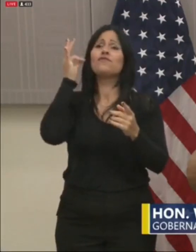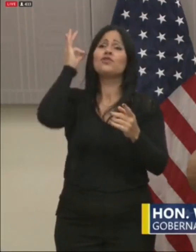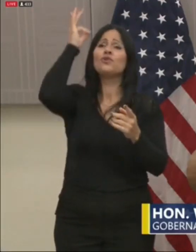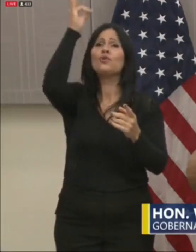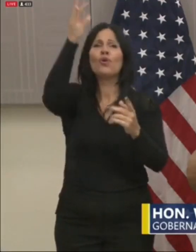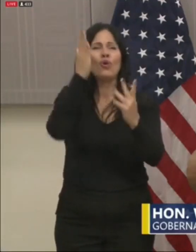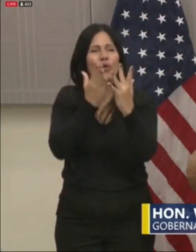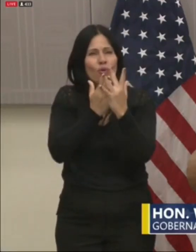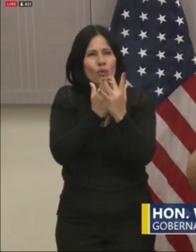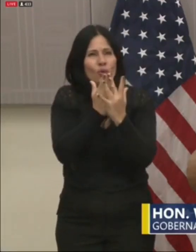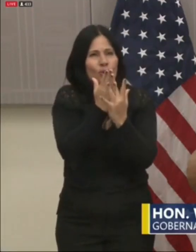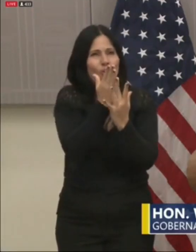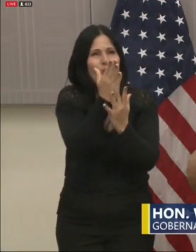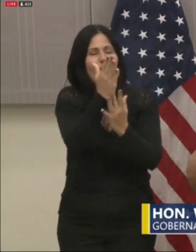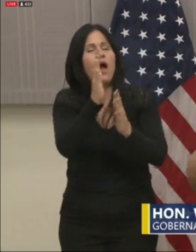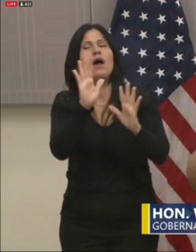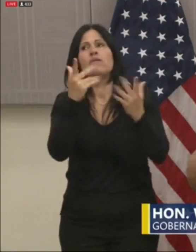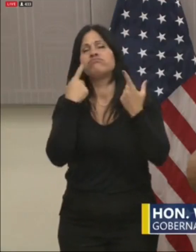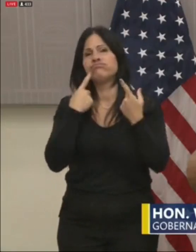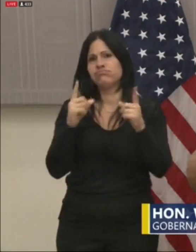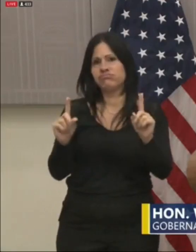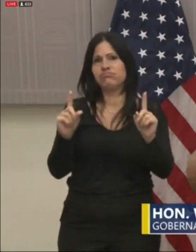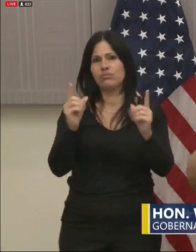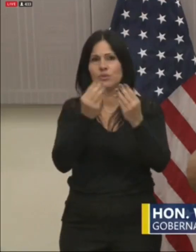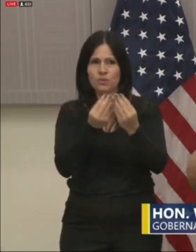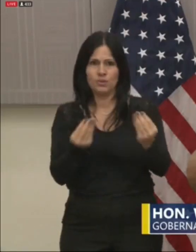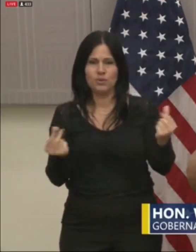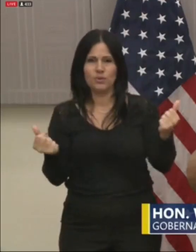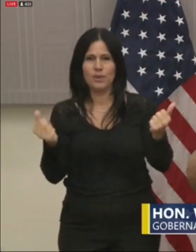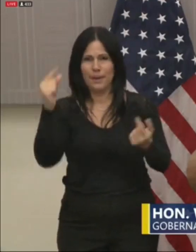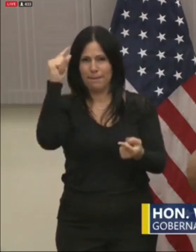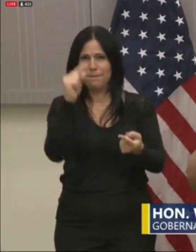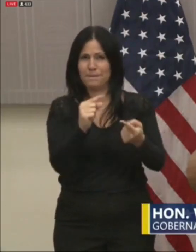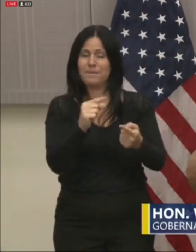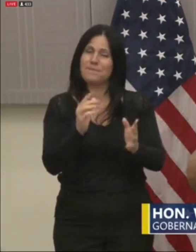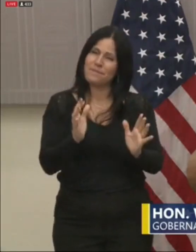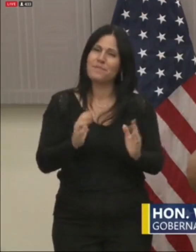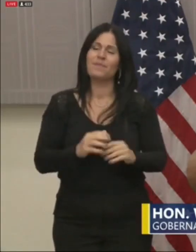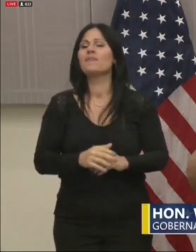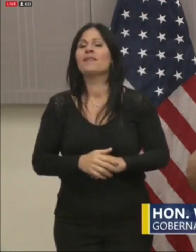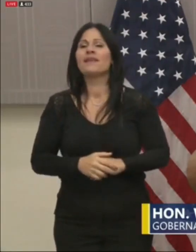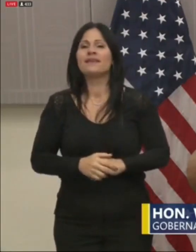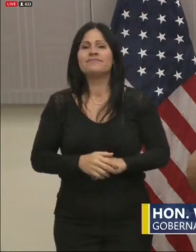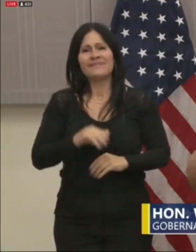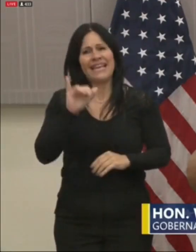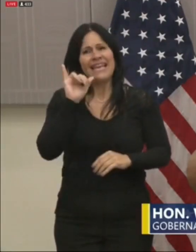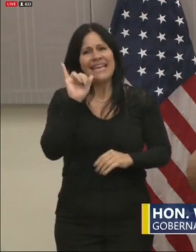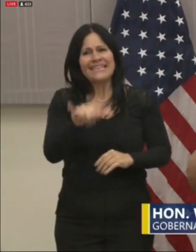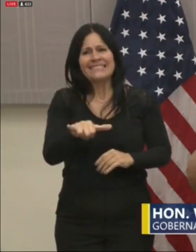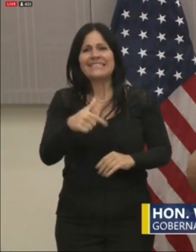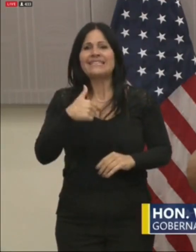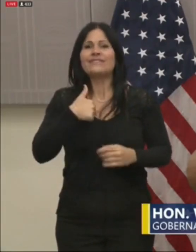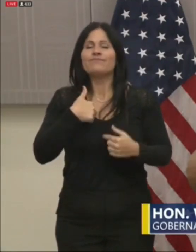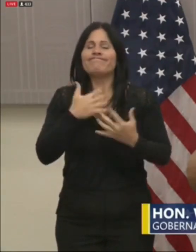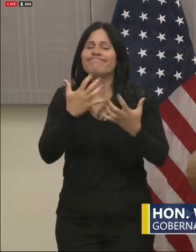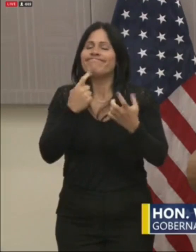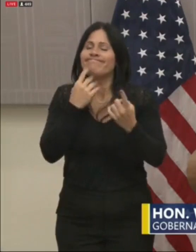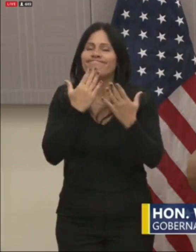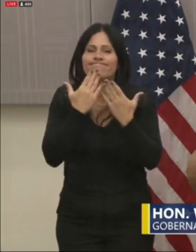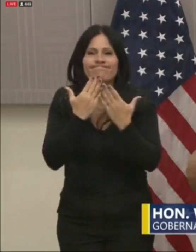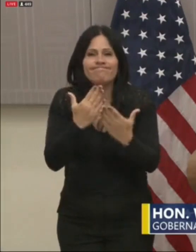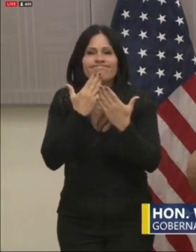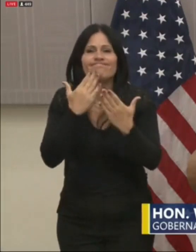mañana lo que dejemos de devengar hoy. En ese sentido, agradecemos la solidaridad de